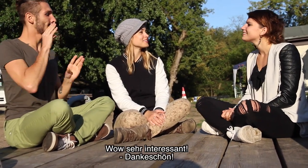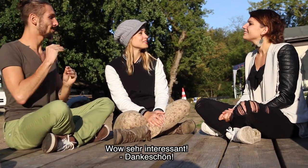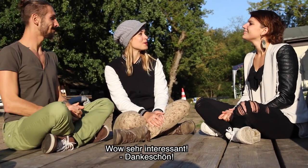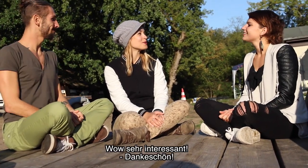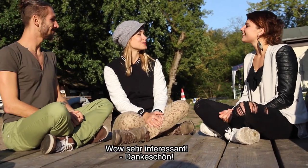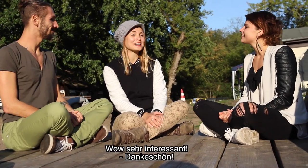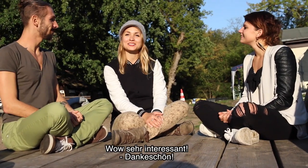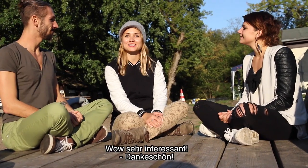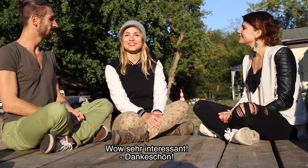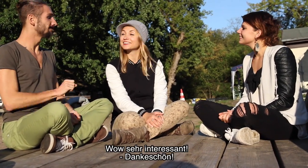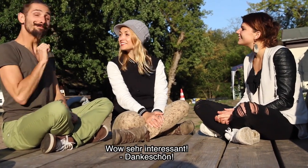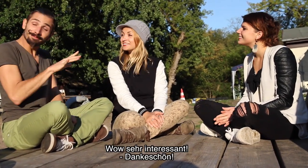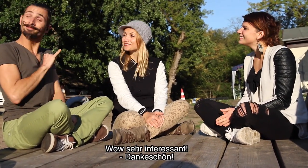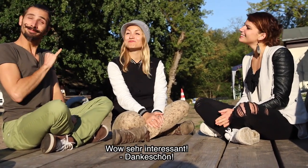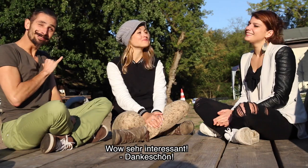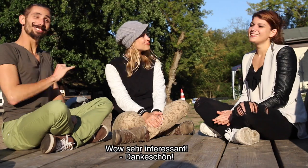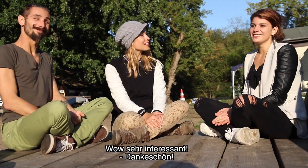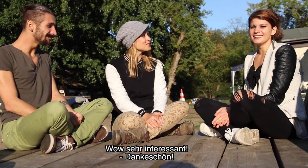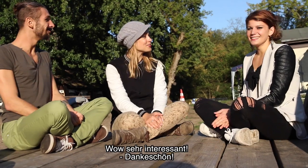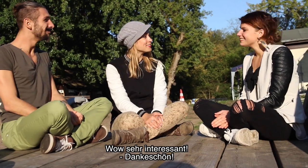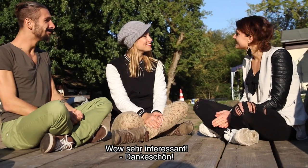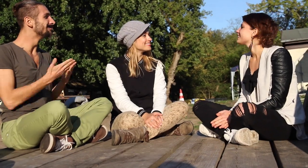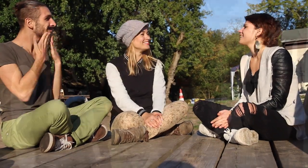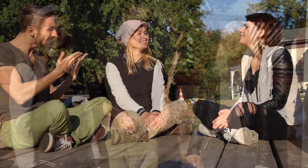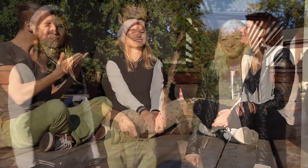Wow, sehr interessant. Dankeschön. Danke euch.